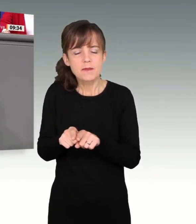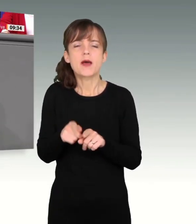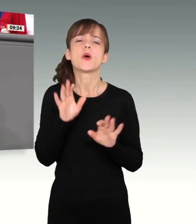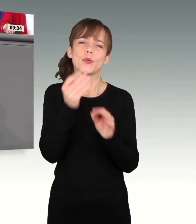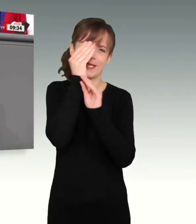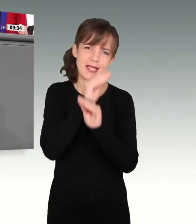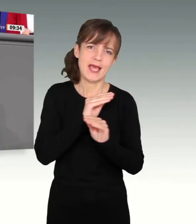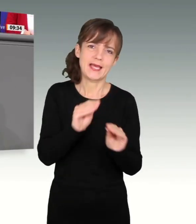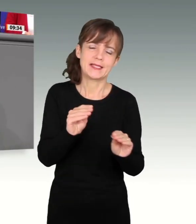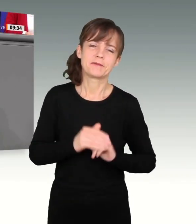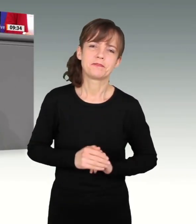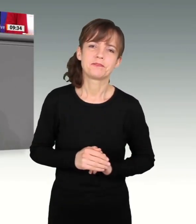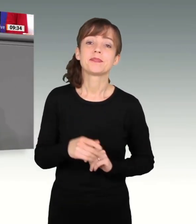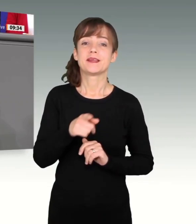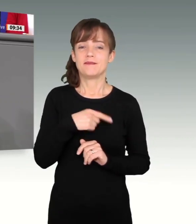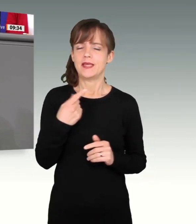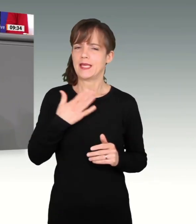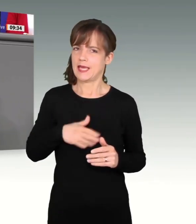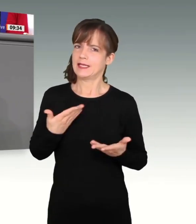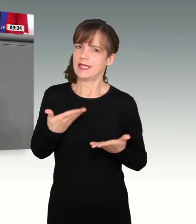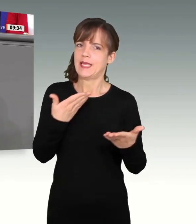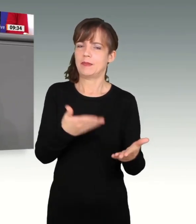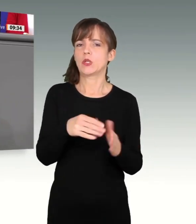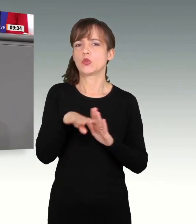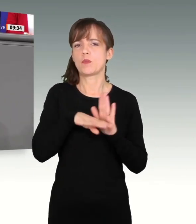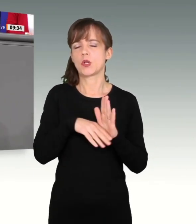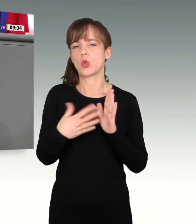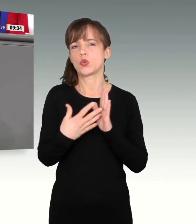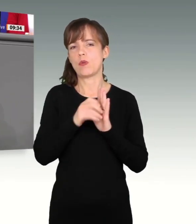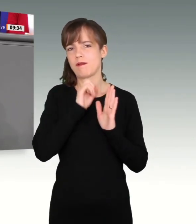Normenkontrollklagen Anträge zur Verfügung zu stellen für Karlsruhe.